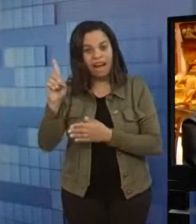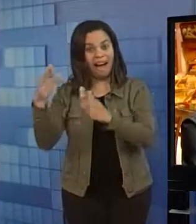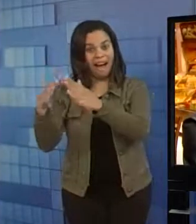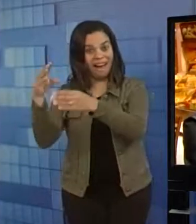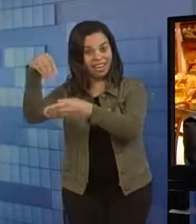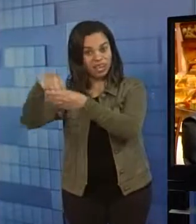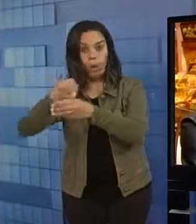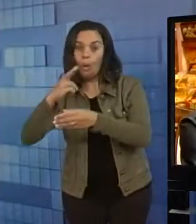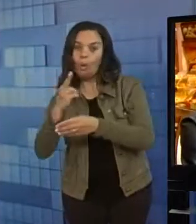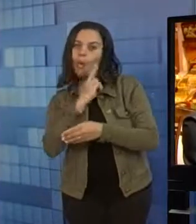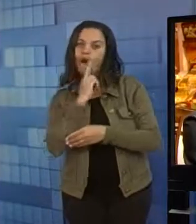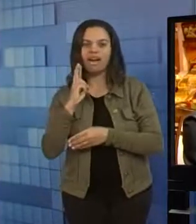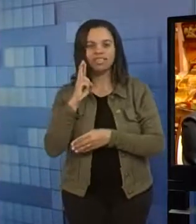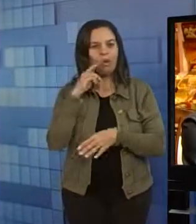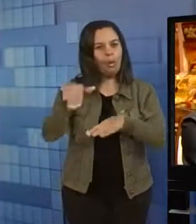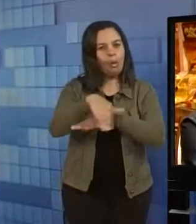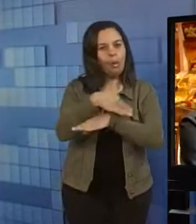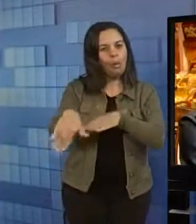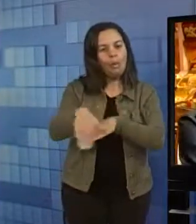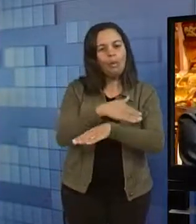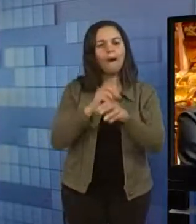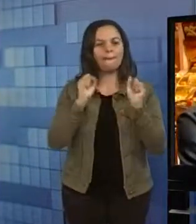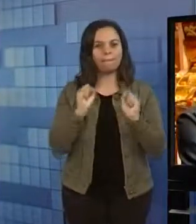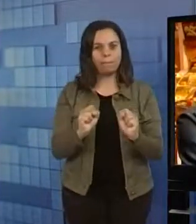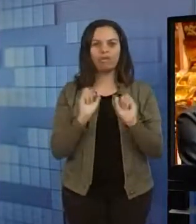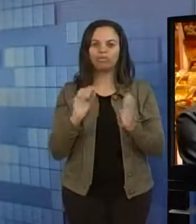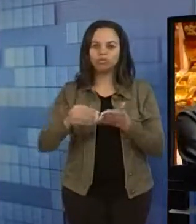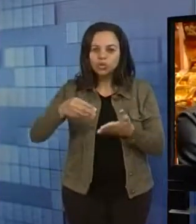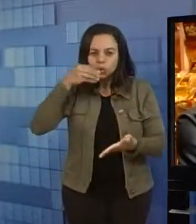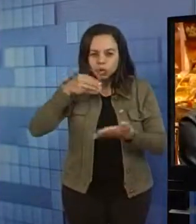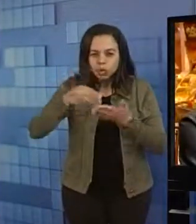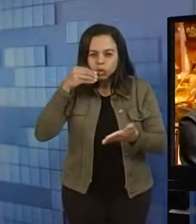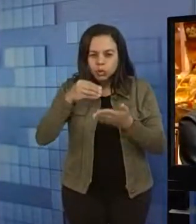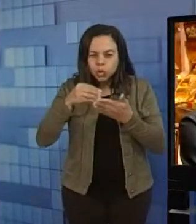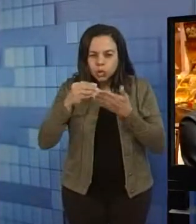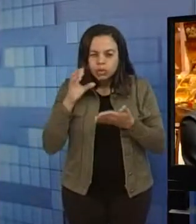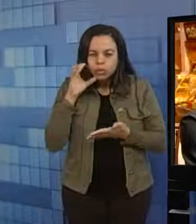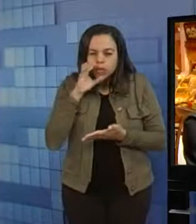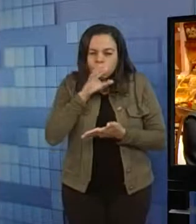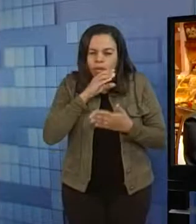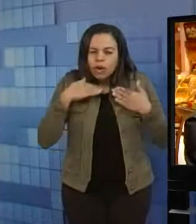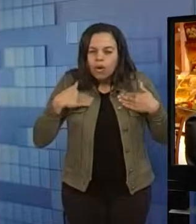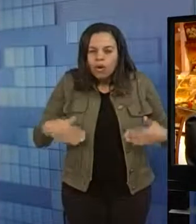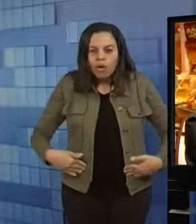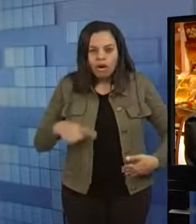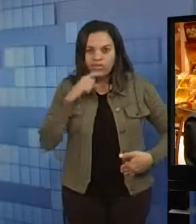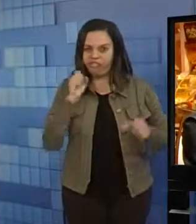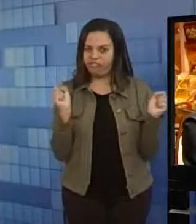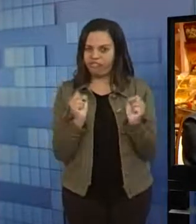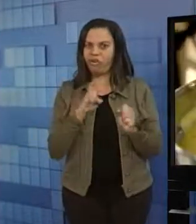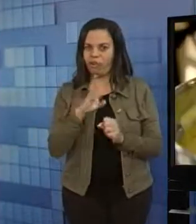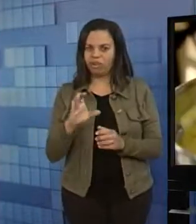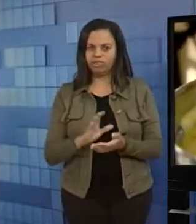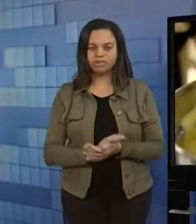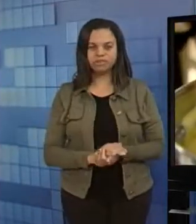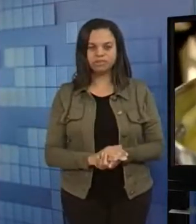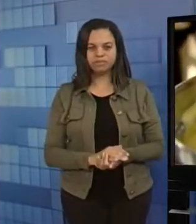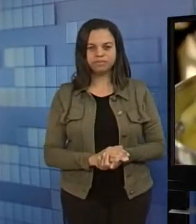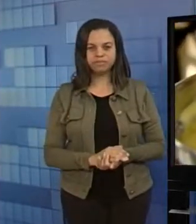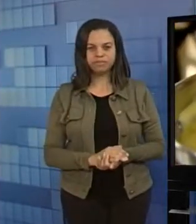na rua, no restaurante, a gente sempre procura tomar uma sopinha para esquentar com esse frio que está fazendo agora em Conquista.